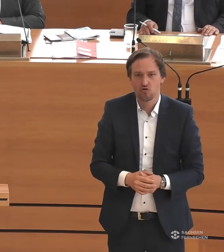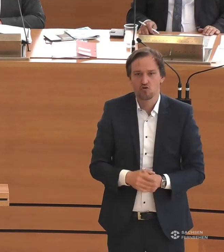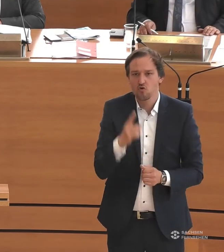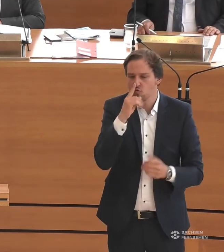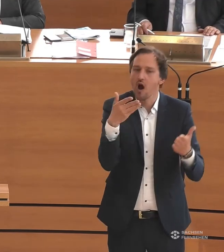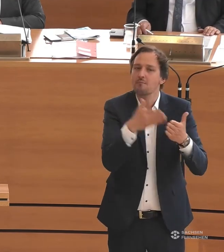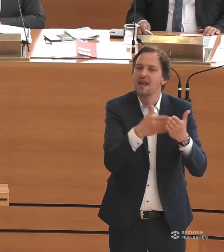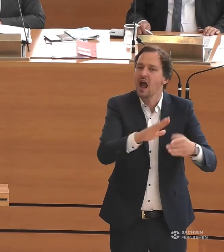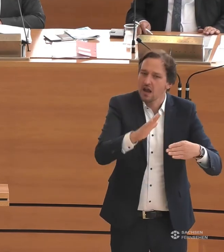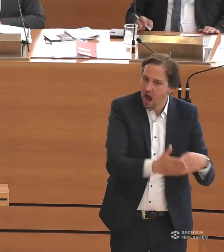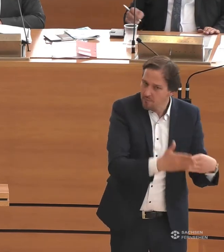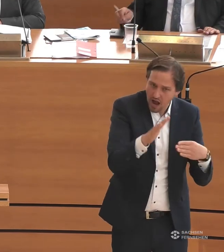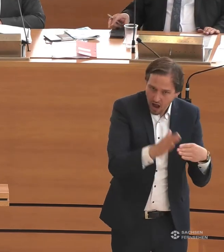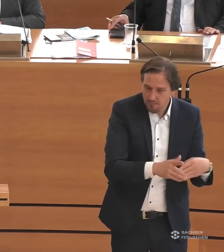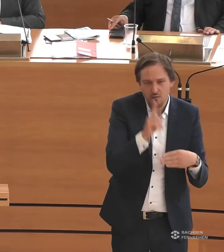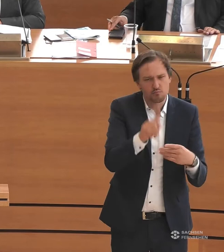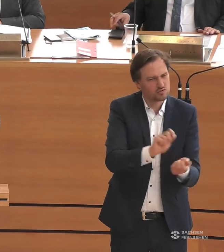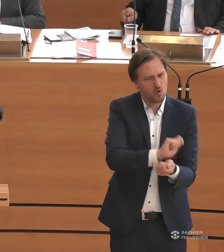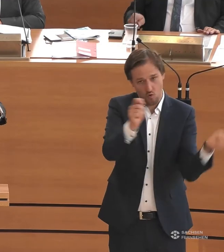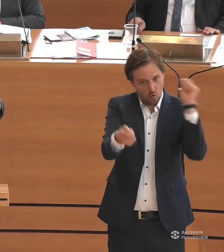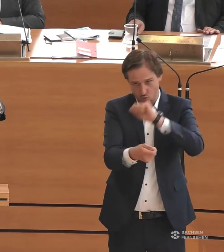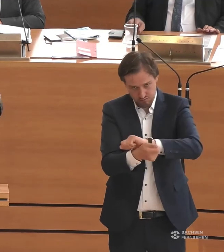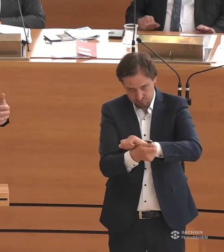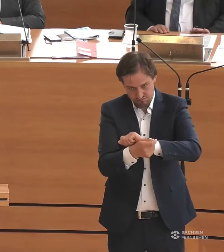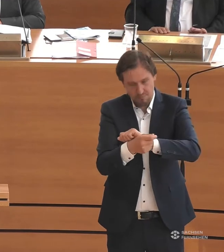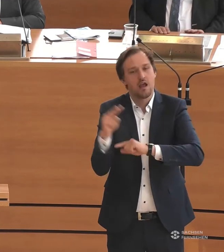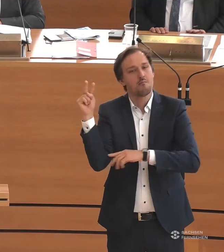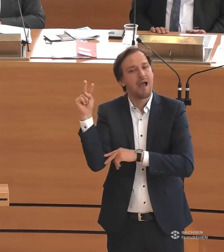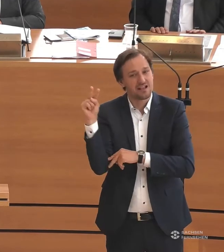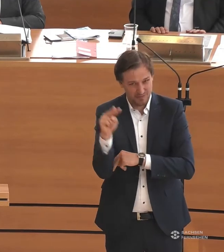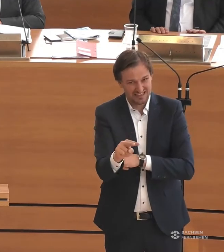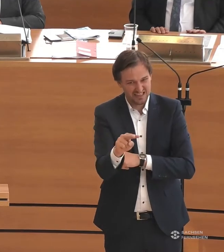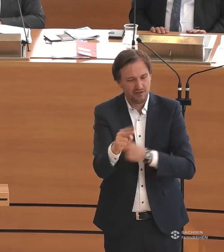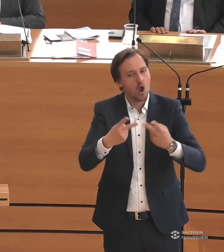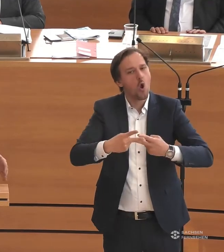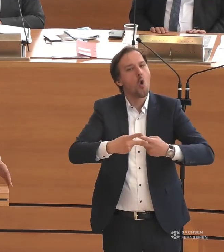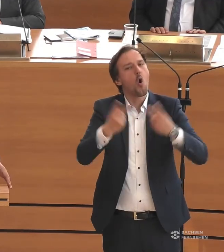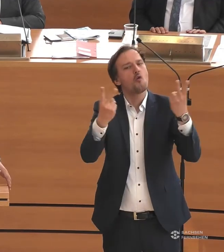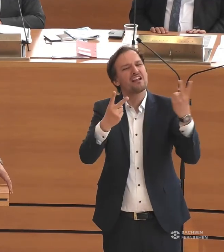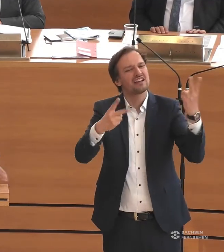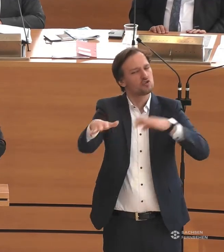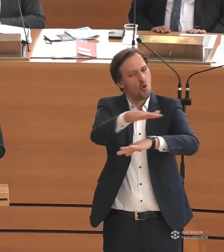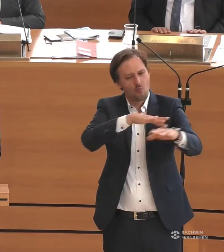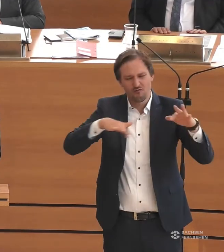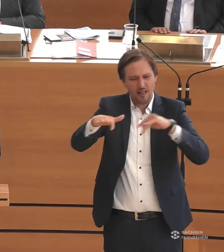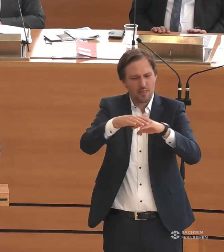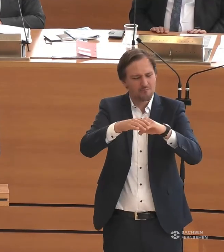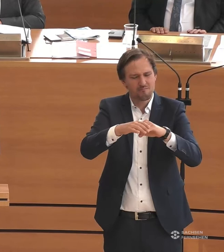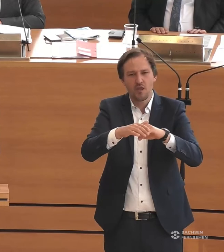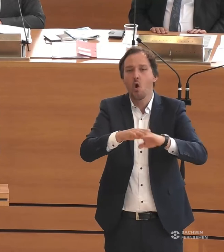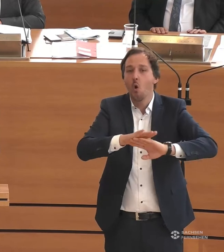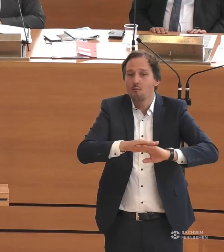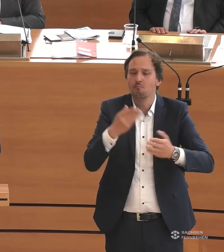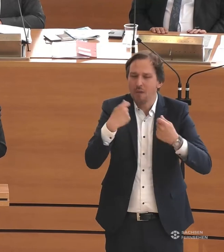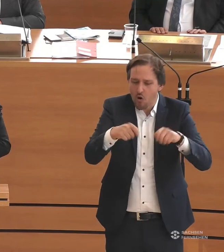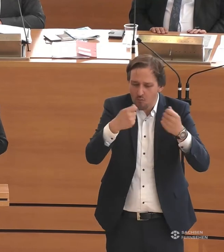Barrieren abbaut. Vielmehr müssen wir darüber reden, wie wir, wenn wir überhaupt unser öffentliches Umfeld gestalten, gar nicht erst mit Barrieren